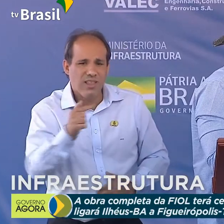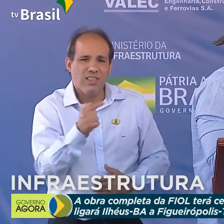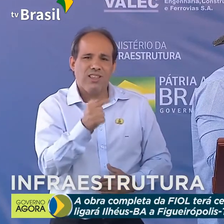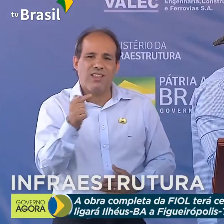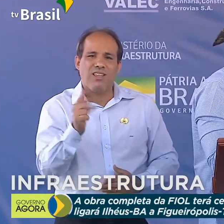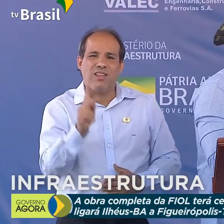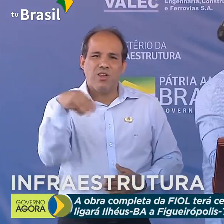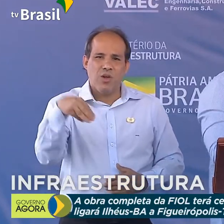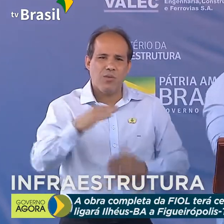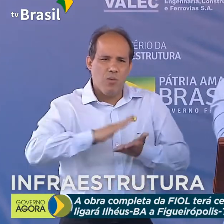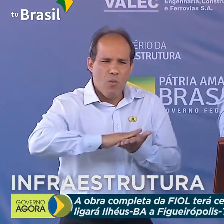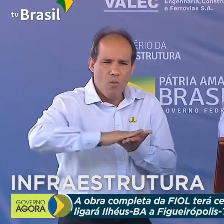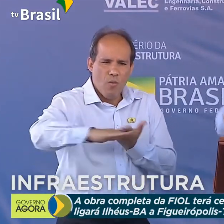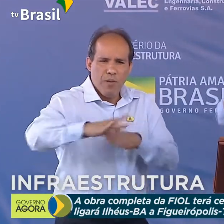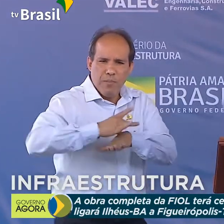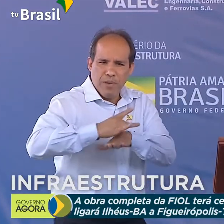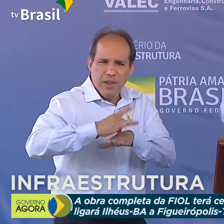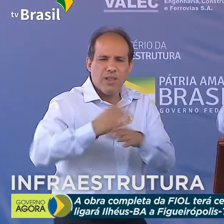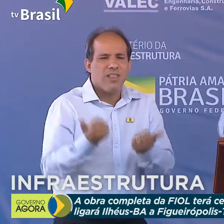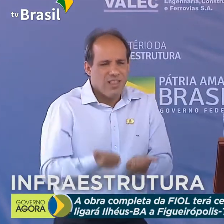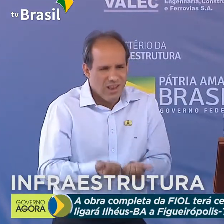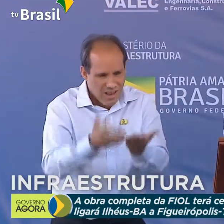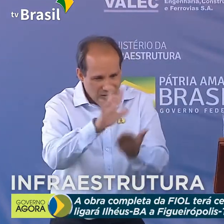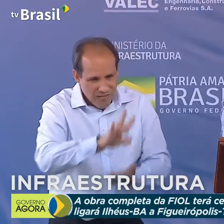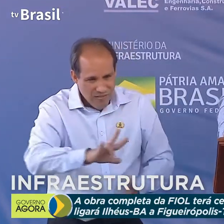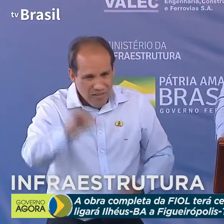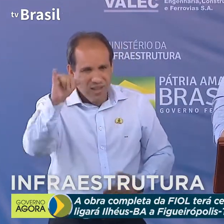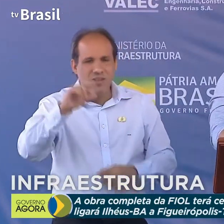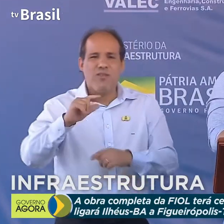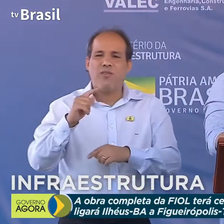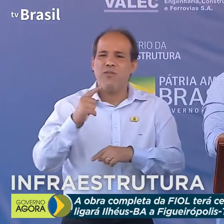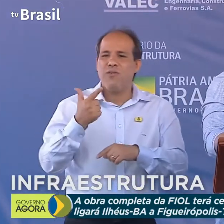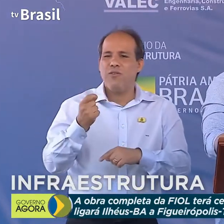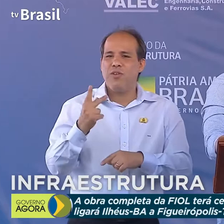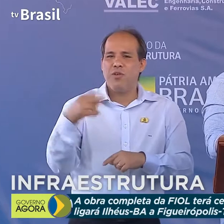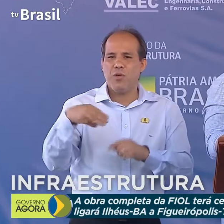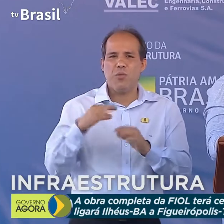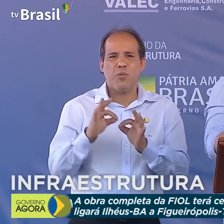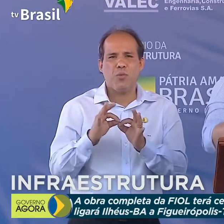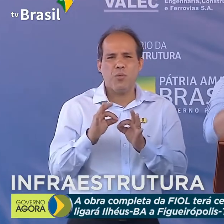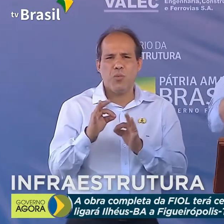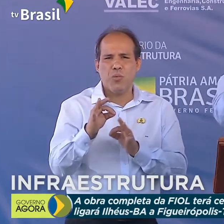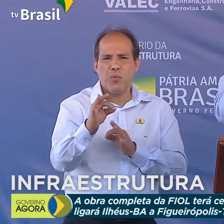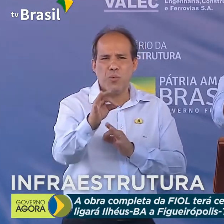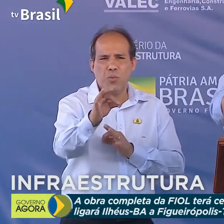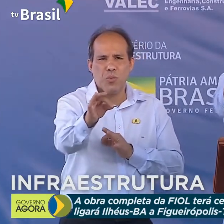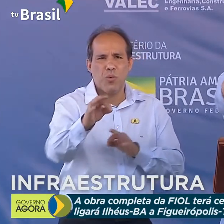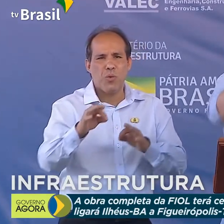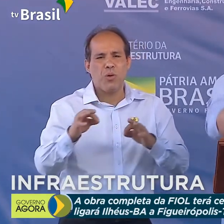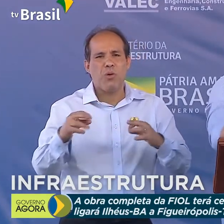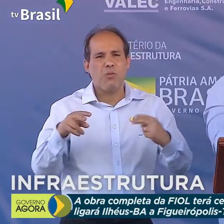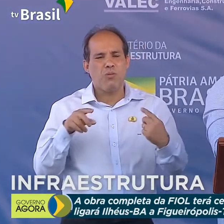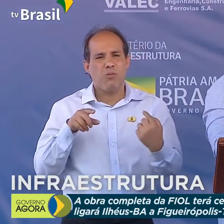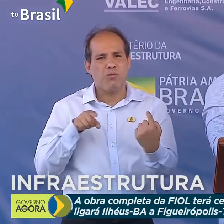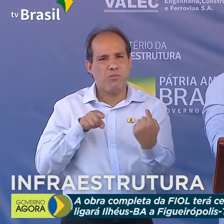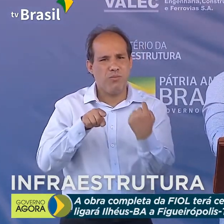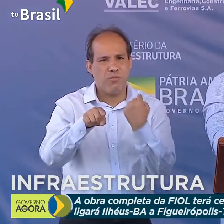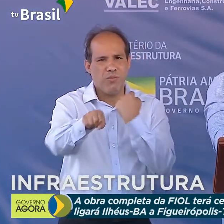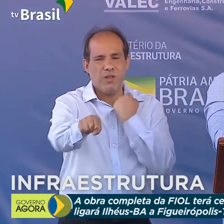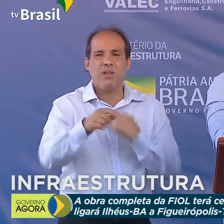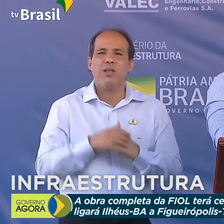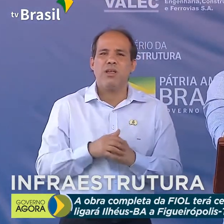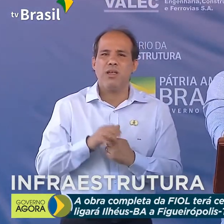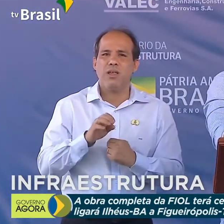pavimentação. Nós vamos entregar mais 20 quilômetros de duplicação na BR-101, entre Esplanada e entre Rios.